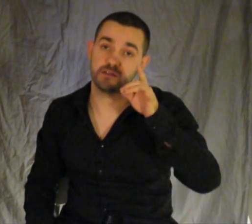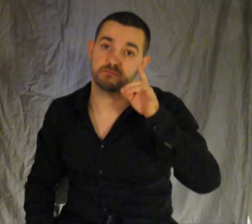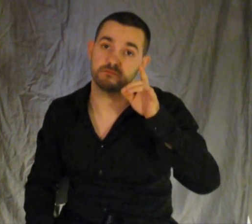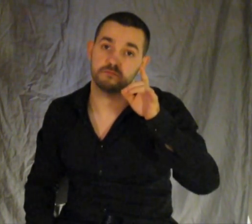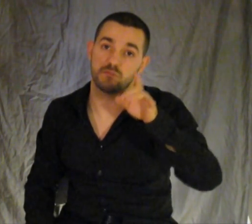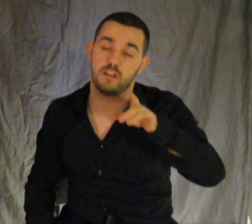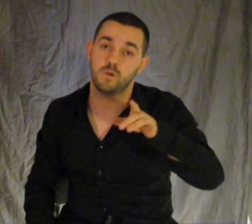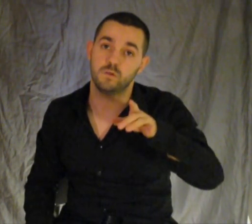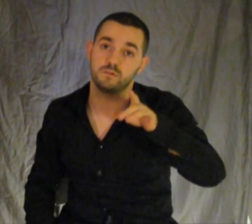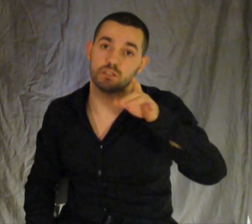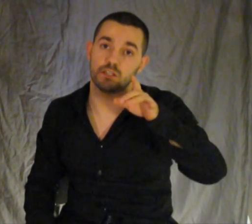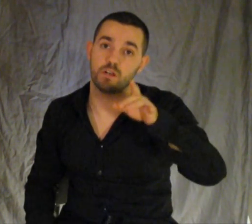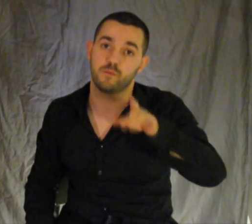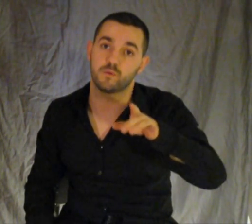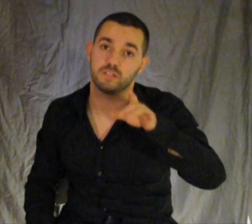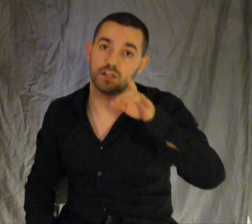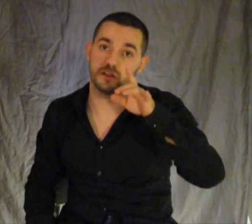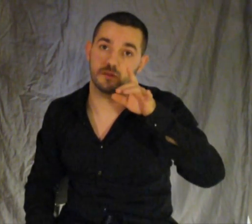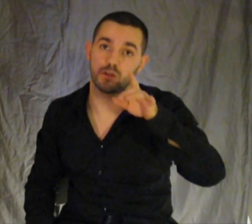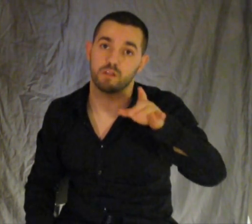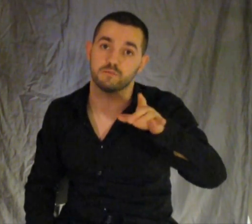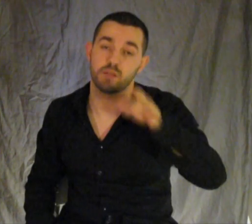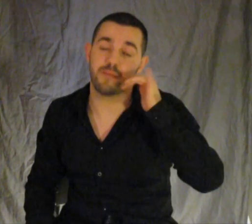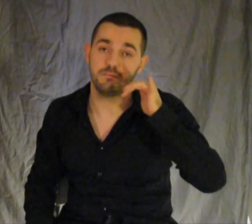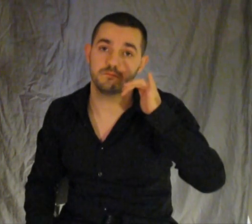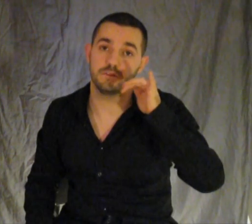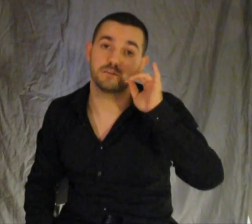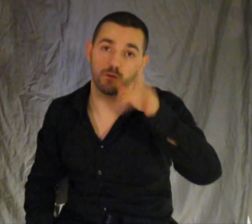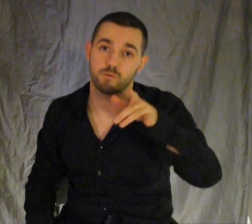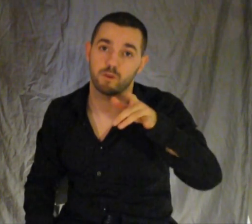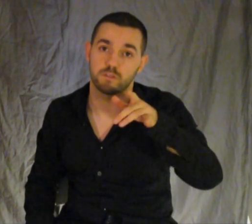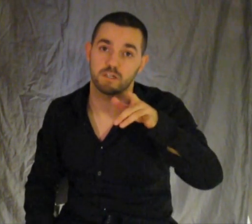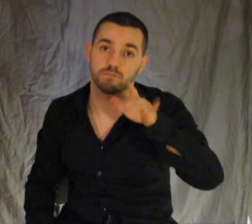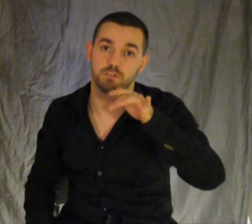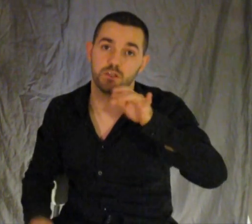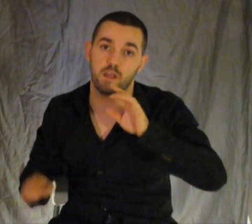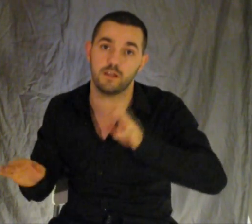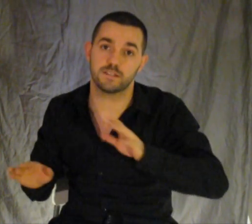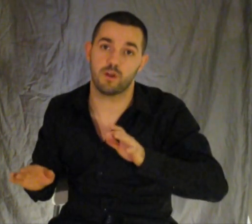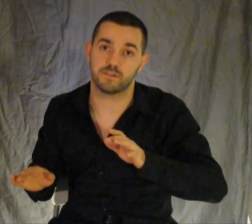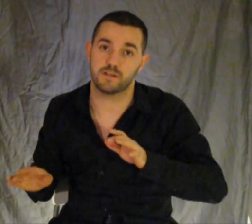ingresa 100 euros en el número de cuenta que te voy a... Llámame y te doy el número de cuenta. Ingresamos la pasta.